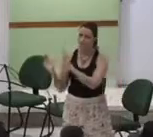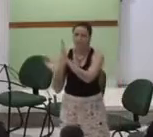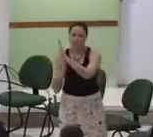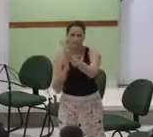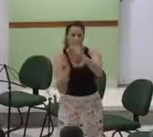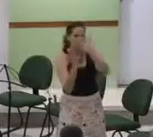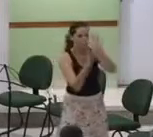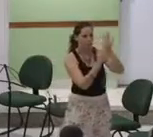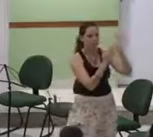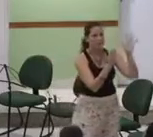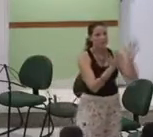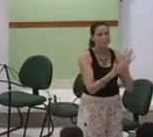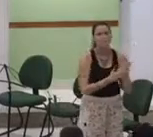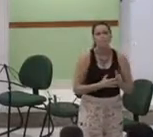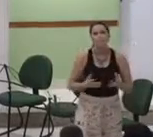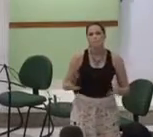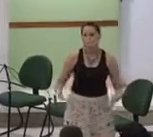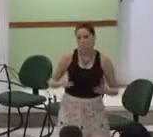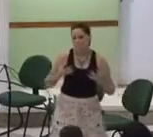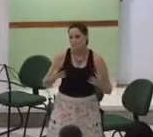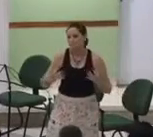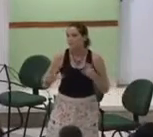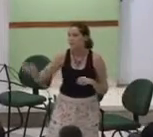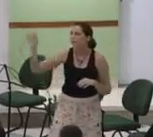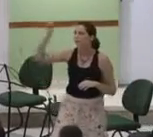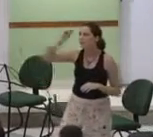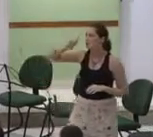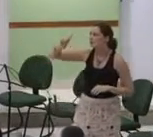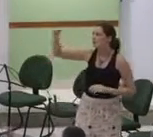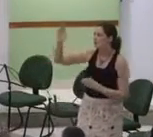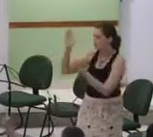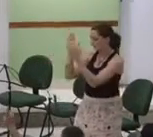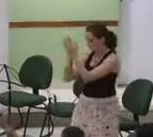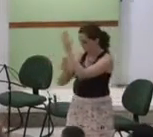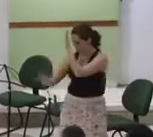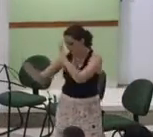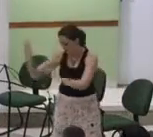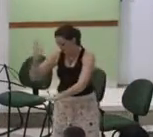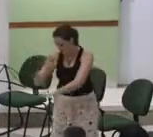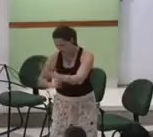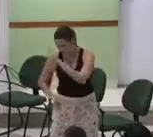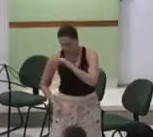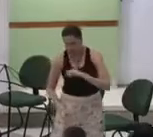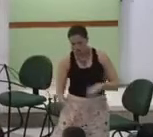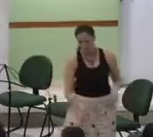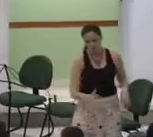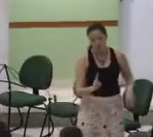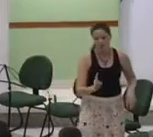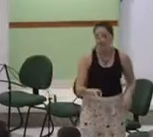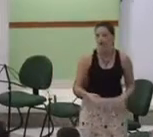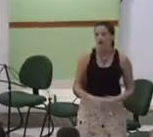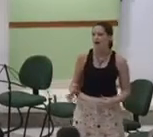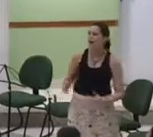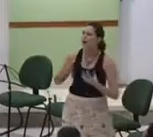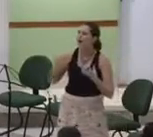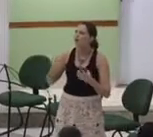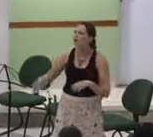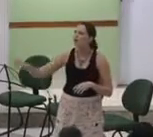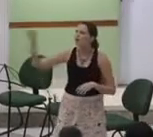É adorar-te, sempre mais e mais É adorar-te,